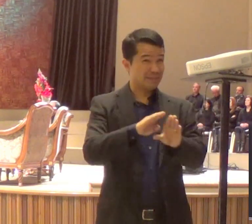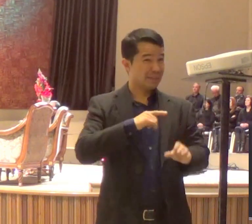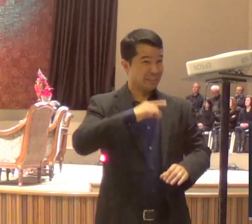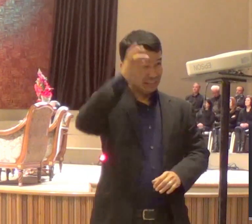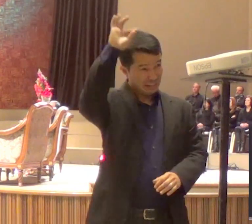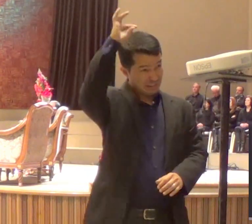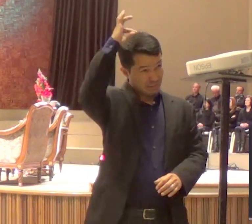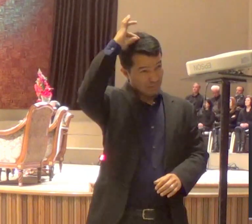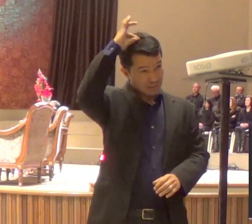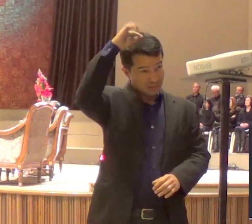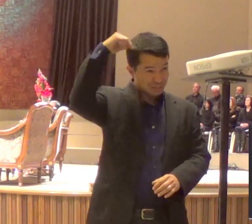quem nós somos,